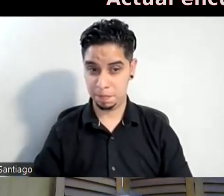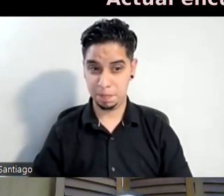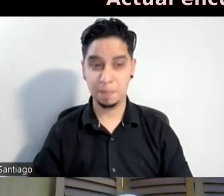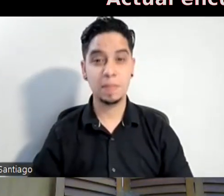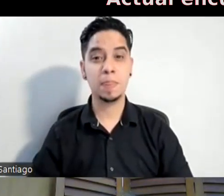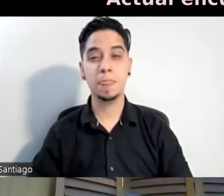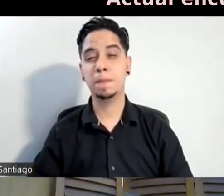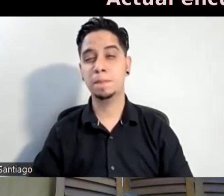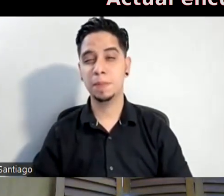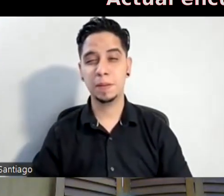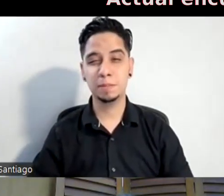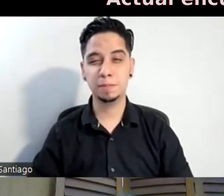Y a Jaili dice, ¿Perdón?